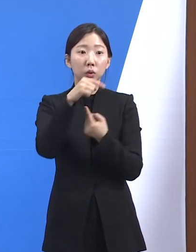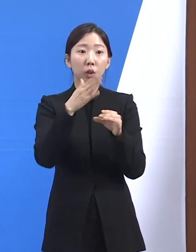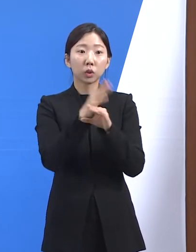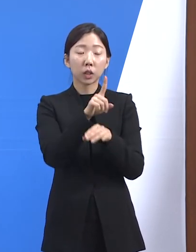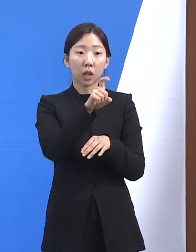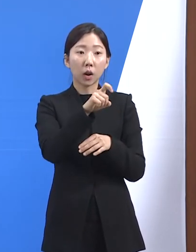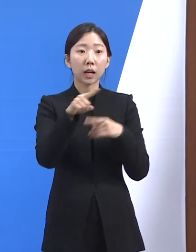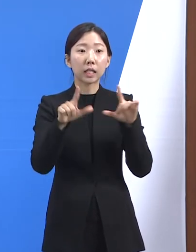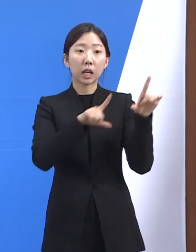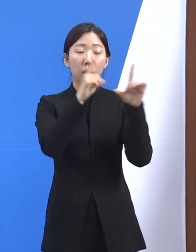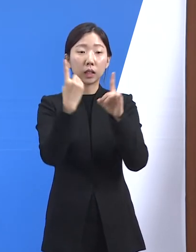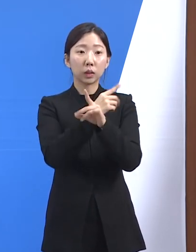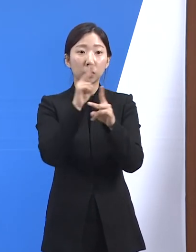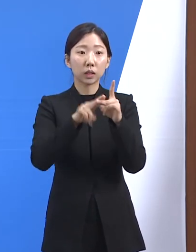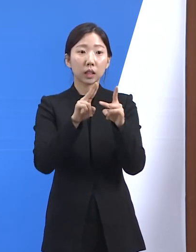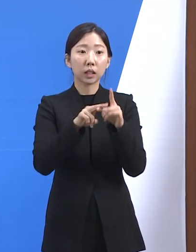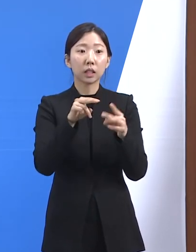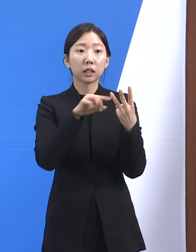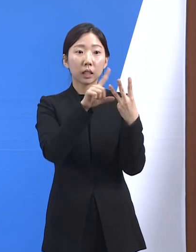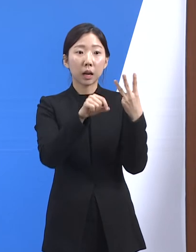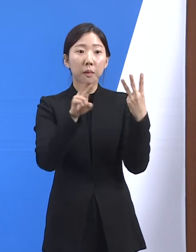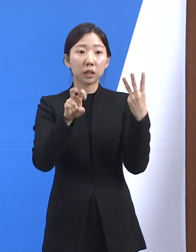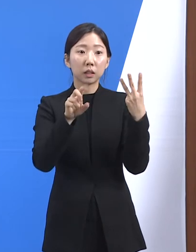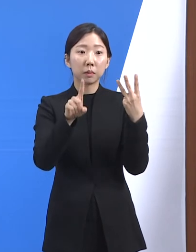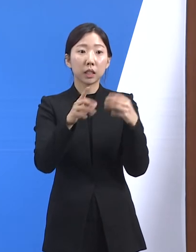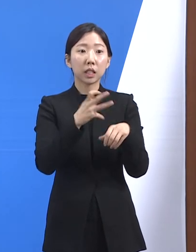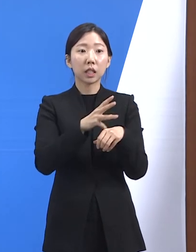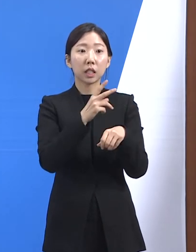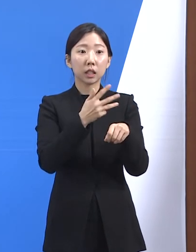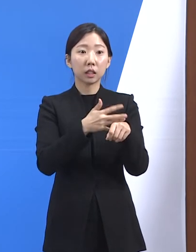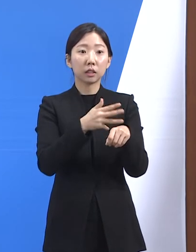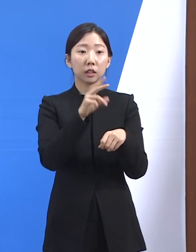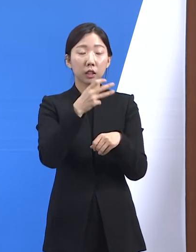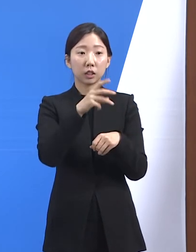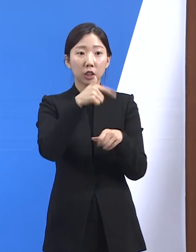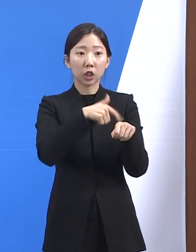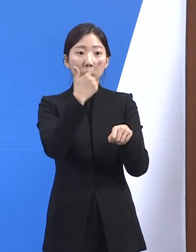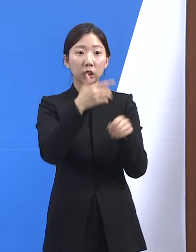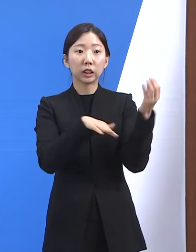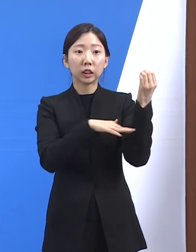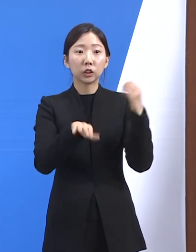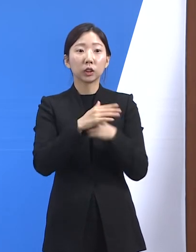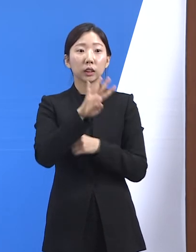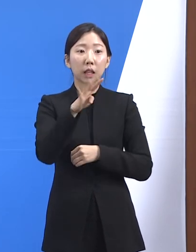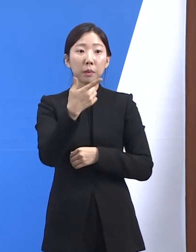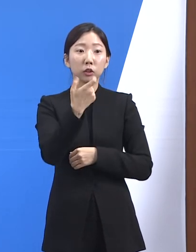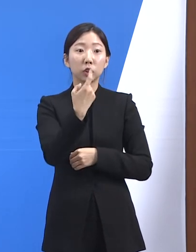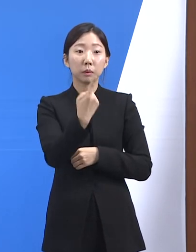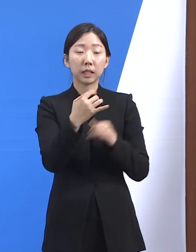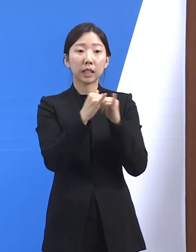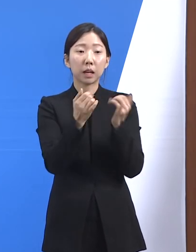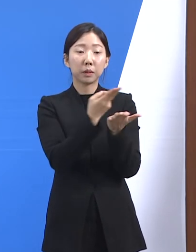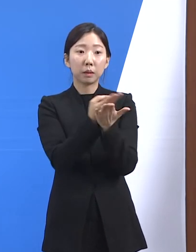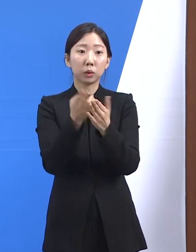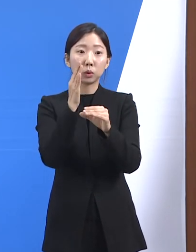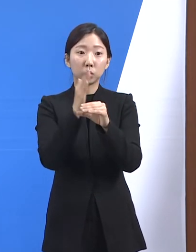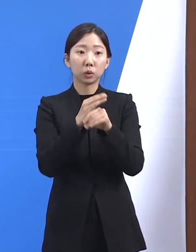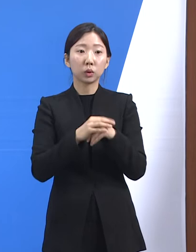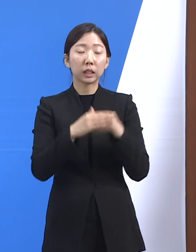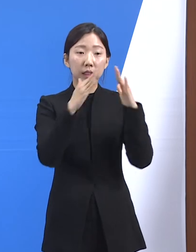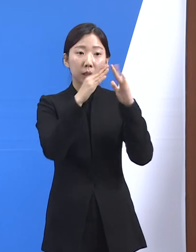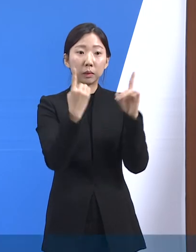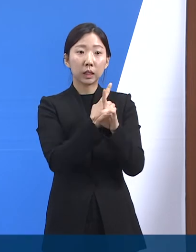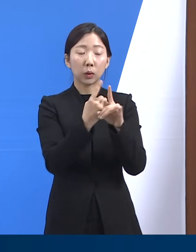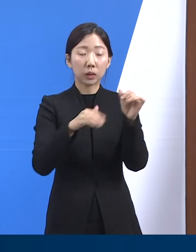생활치료센터에는 3월 22일 18시 기준 461명이 입소해 있습니다. 다음은 재택치료